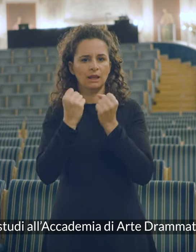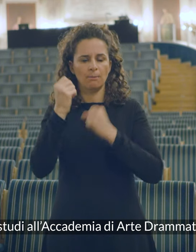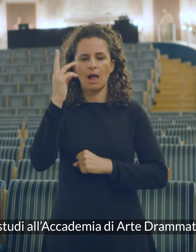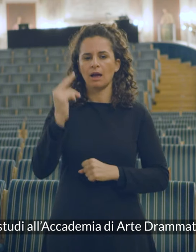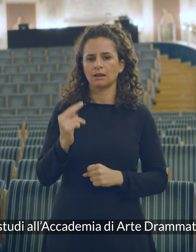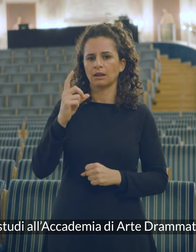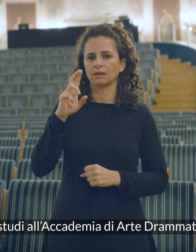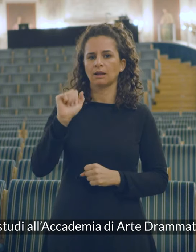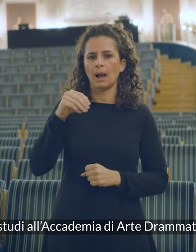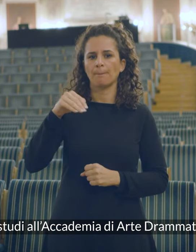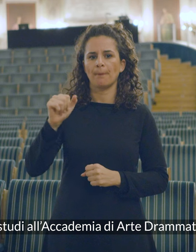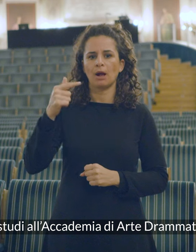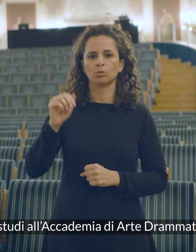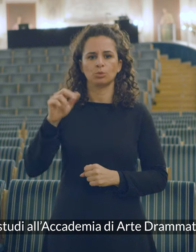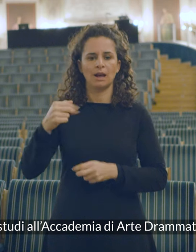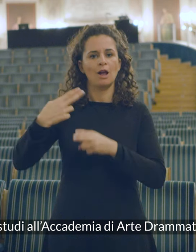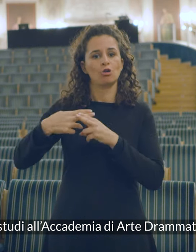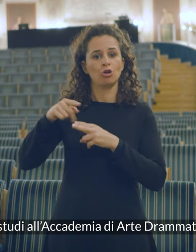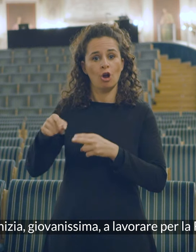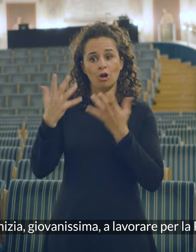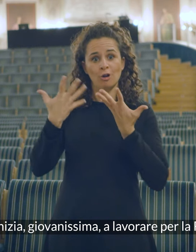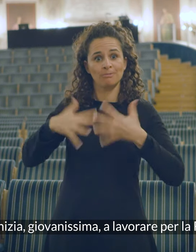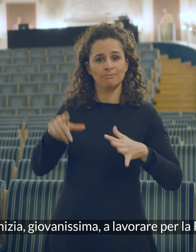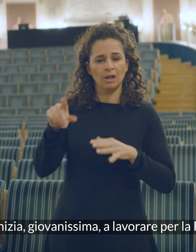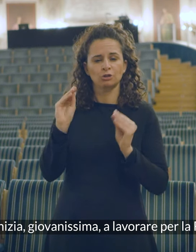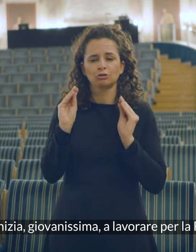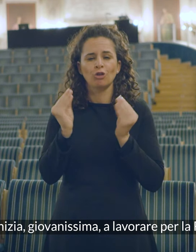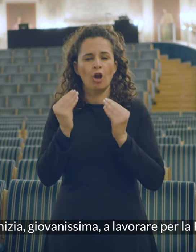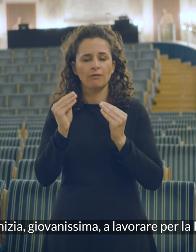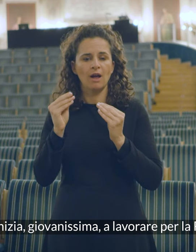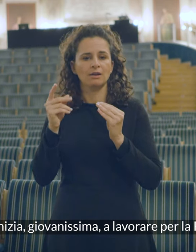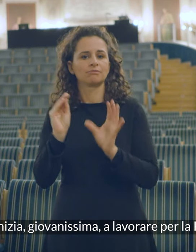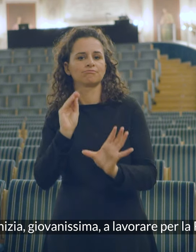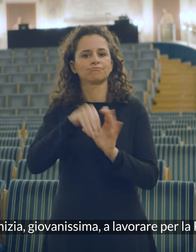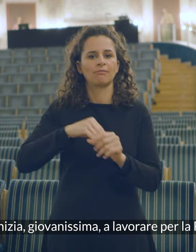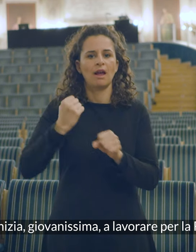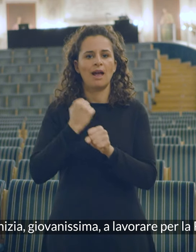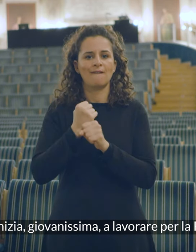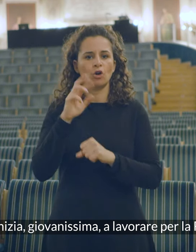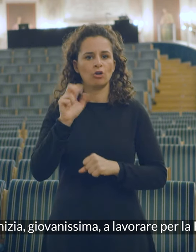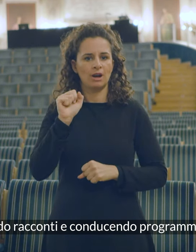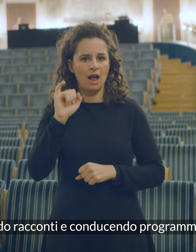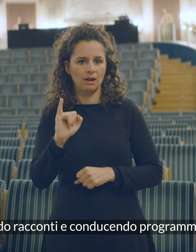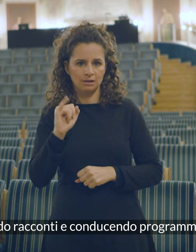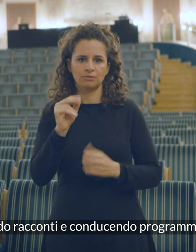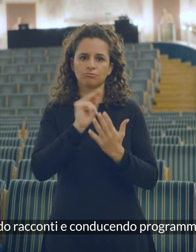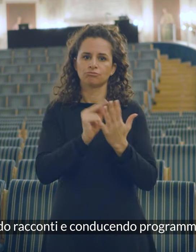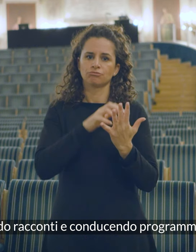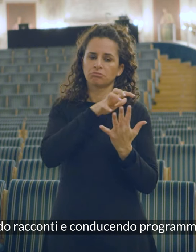studi all'Accademia di Arte Drammatica di Roma inizia, giovanissima, a lavorare per la RAI, scrivendo racconti